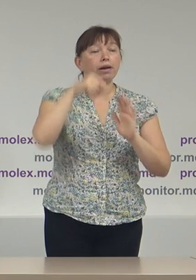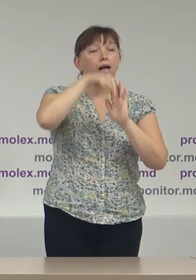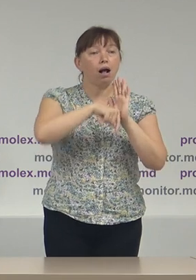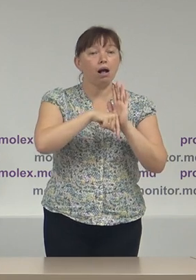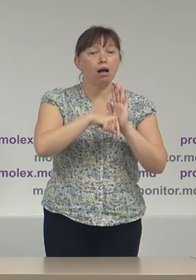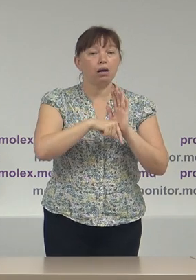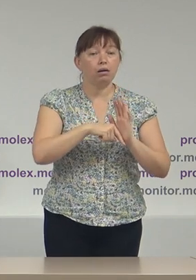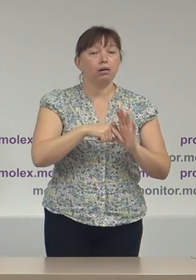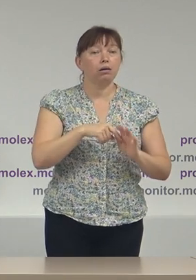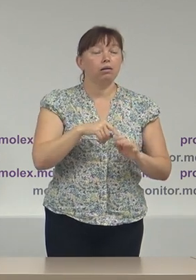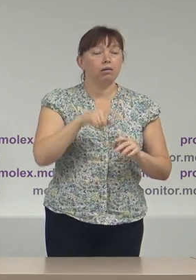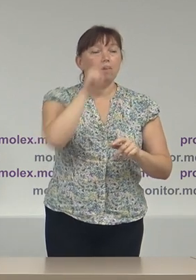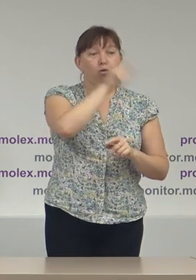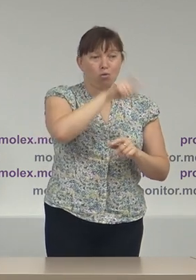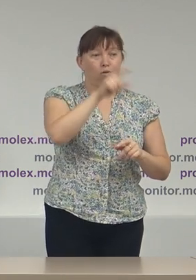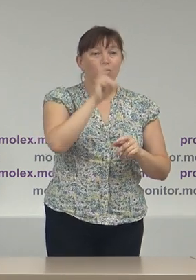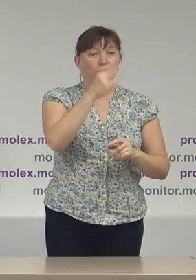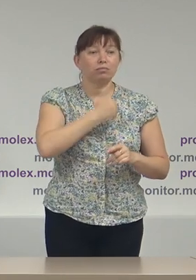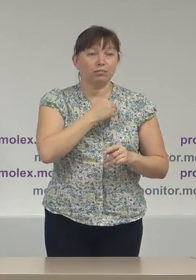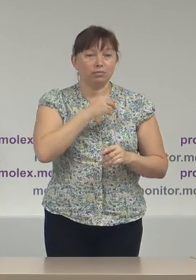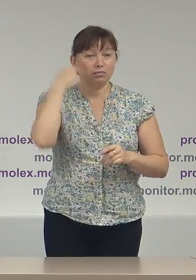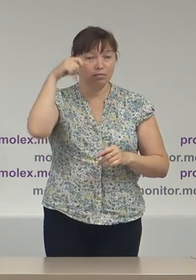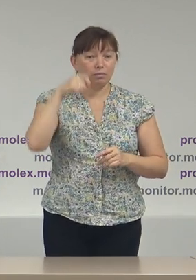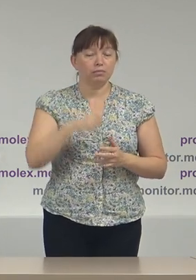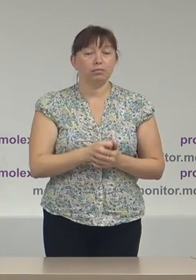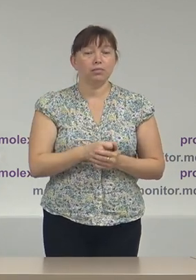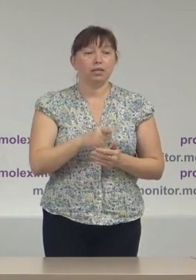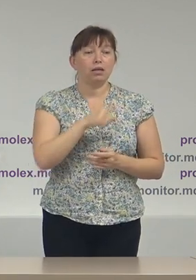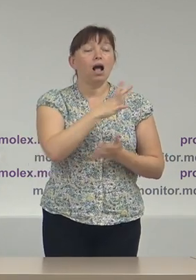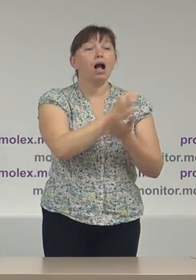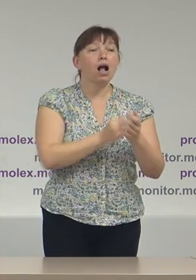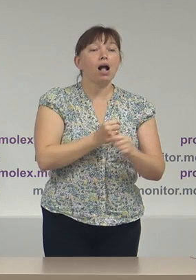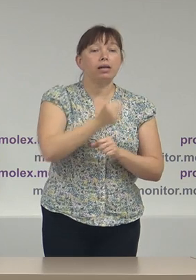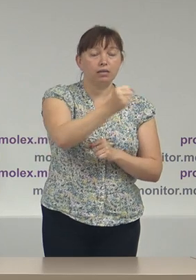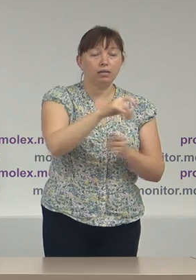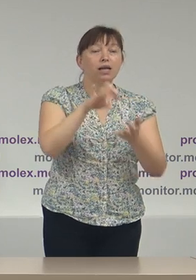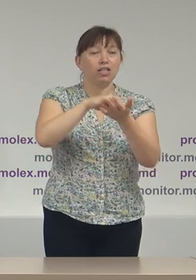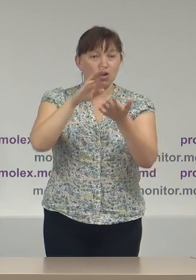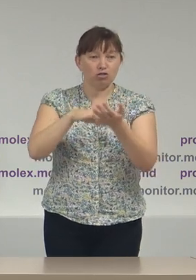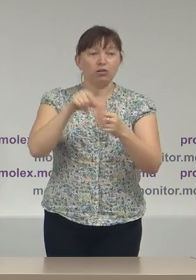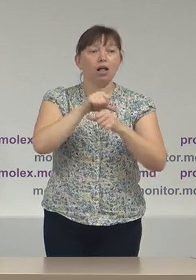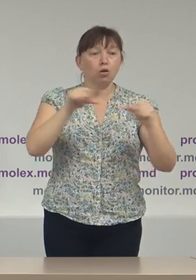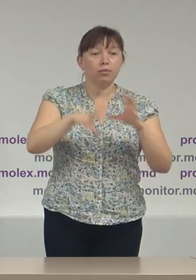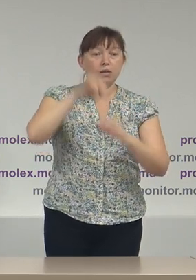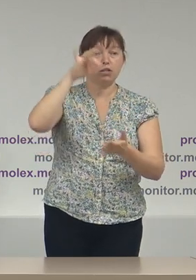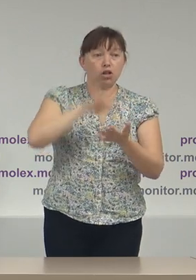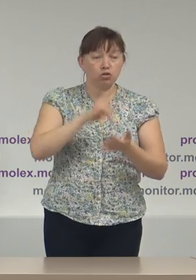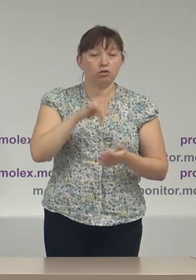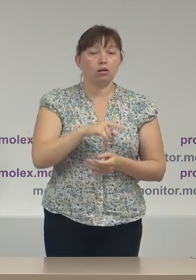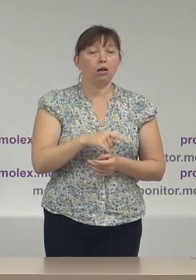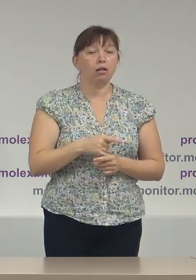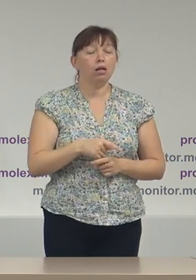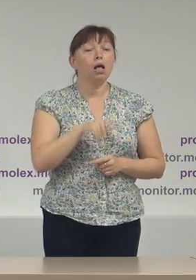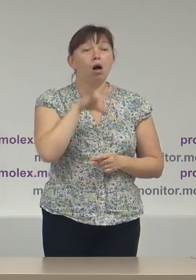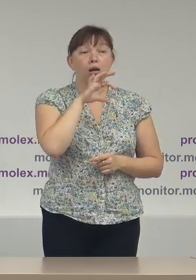potențiale concurențe electorale sau de fapt candidat deja înregistrat este